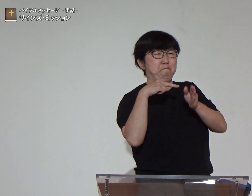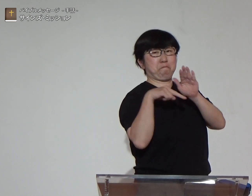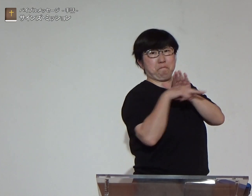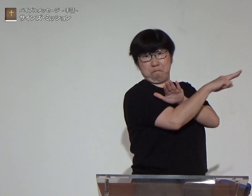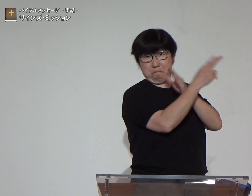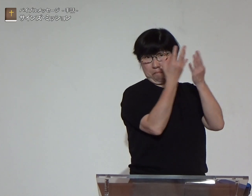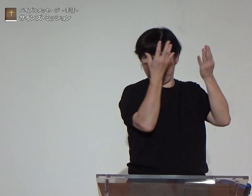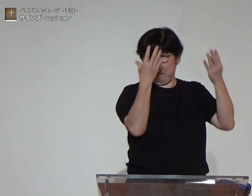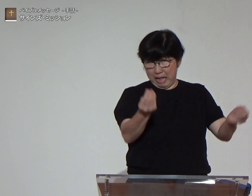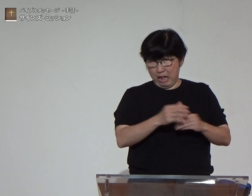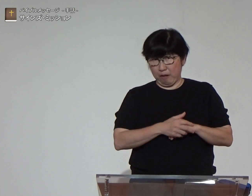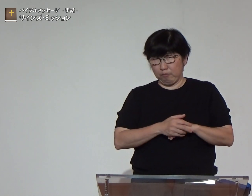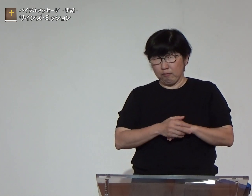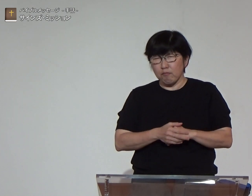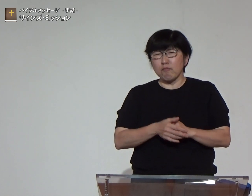言って逃げました